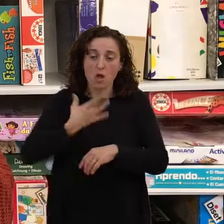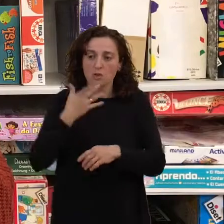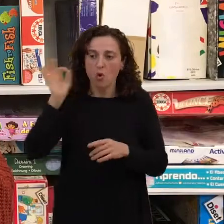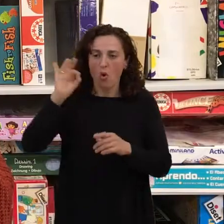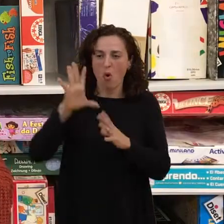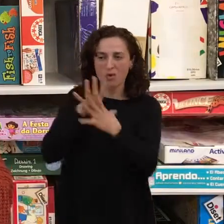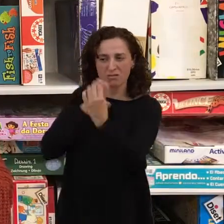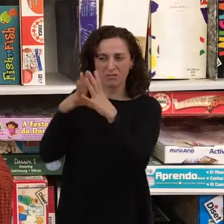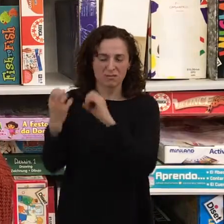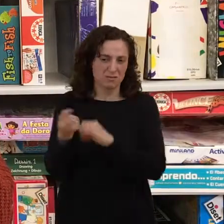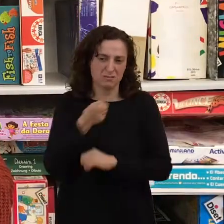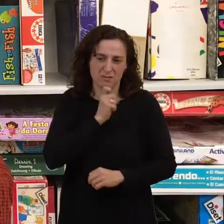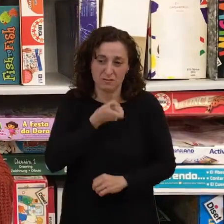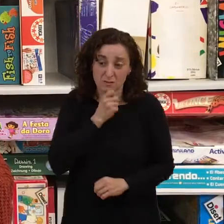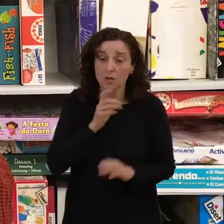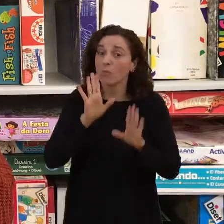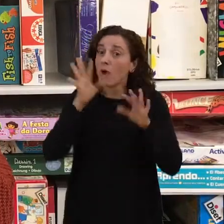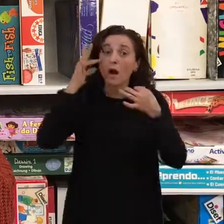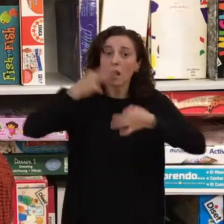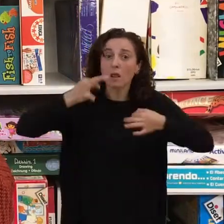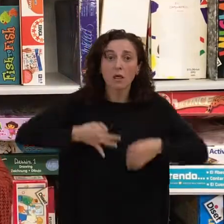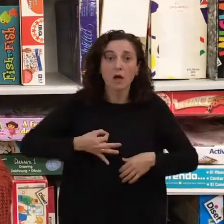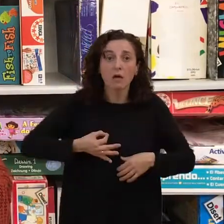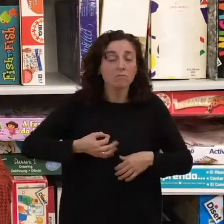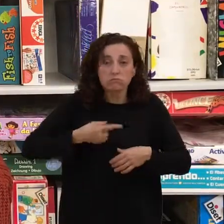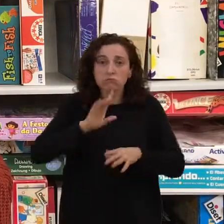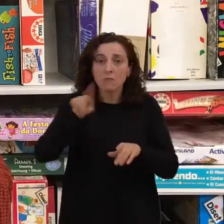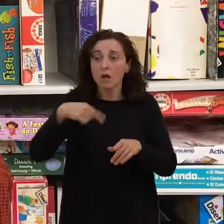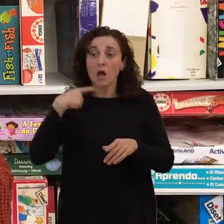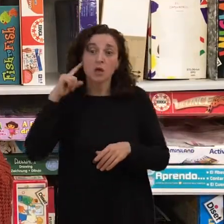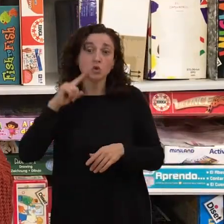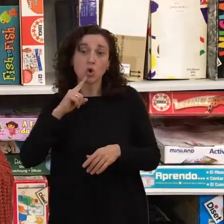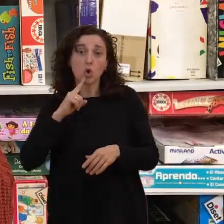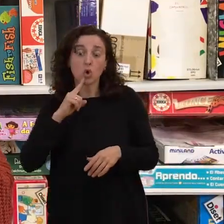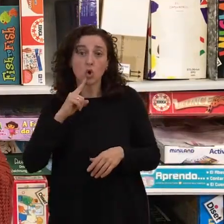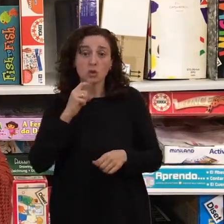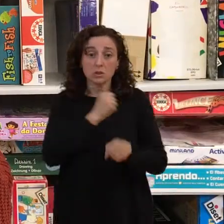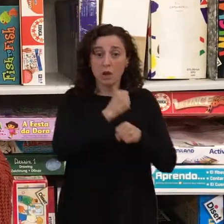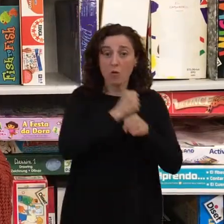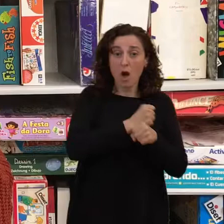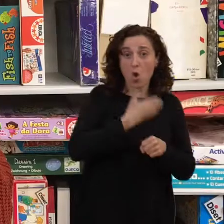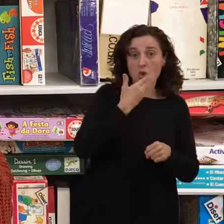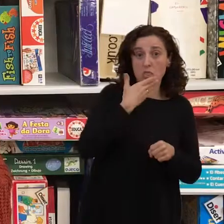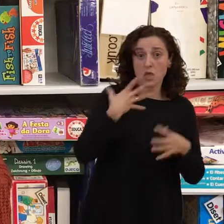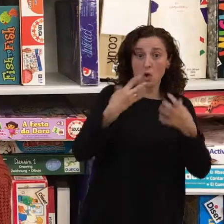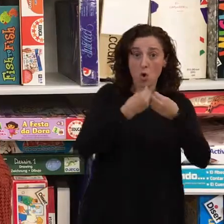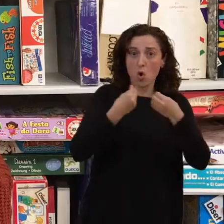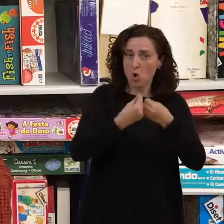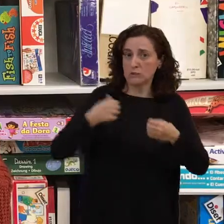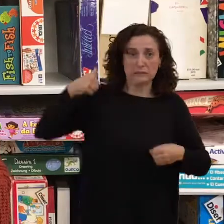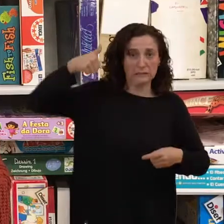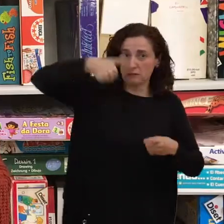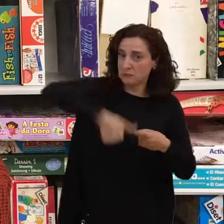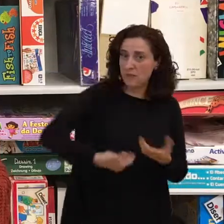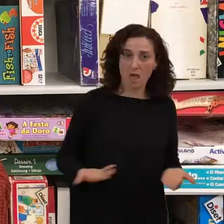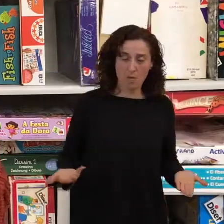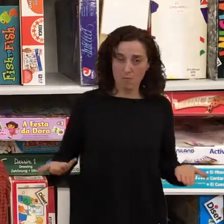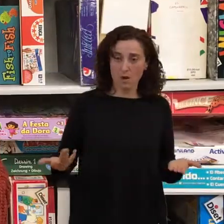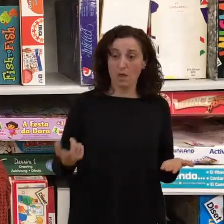realidad es otra, en el trabajo las personas sordas siempre han trabajado con compañeros oyentes. Sí que hacemos acompañamiento en puntos clave,